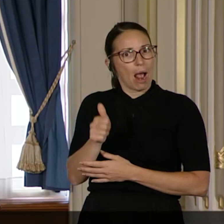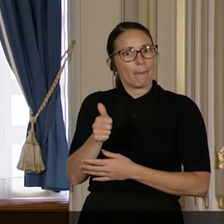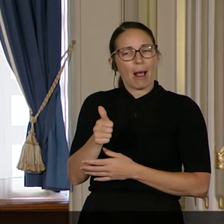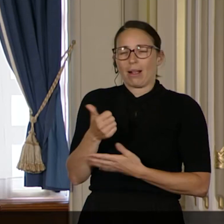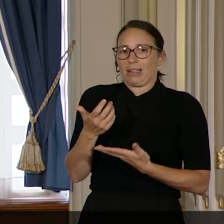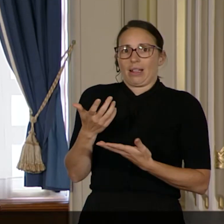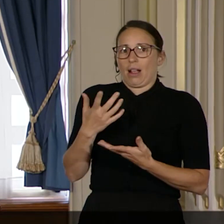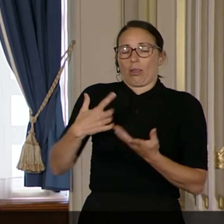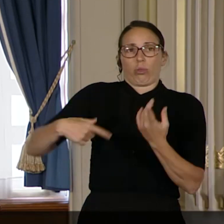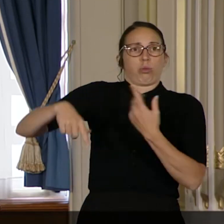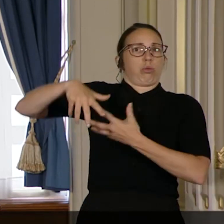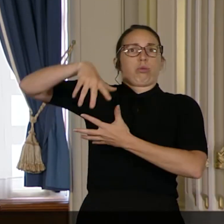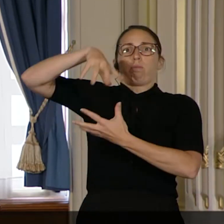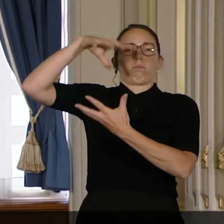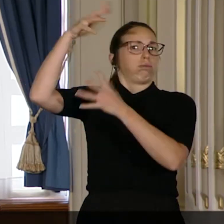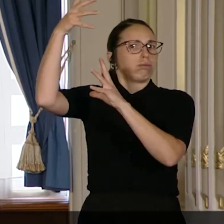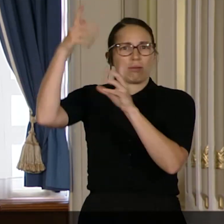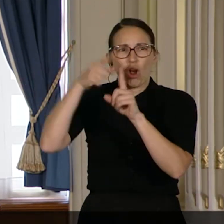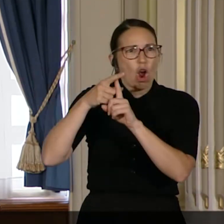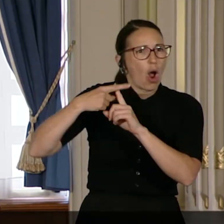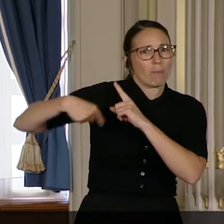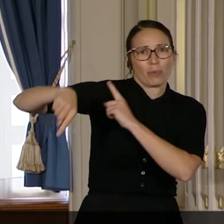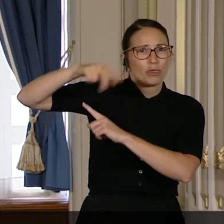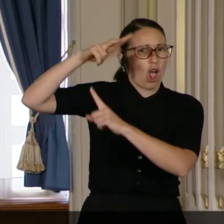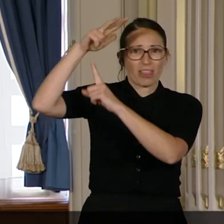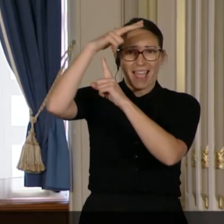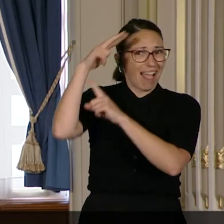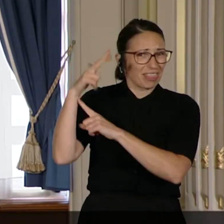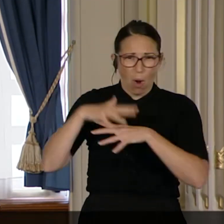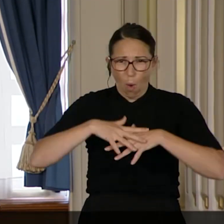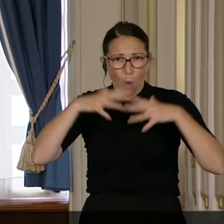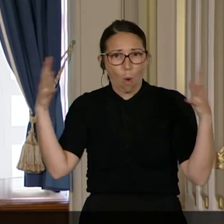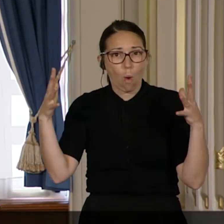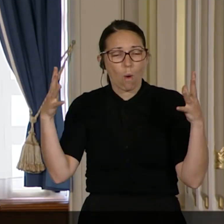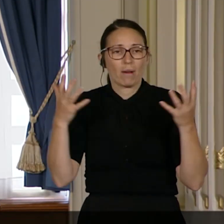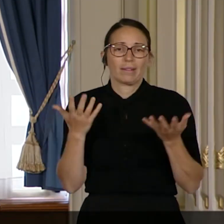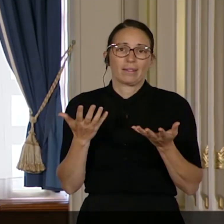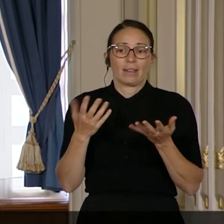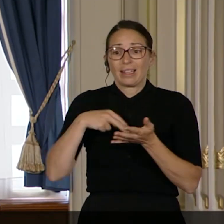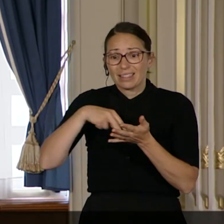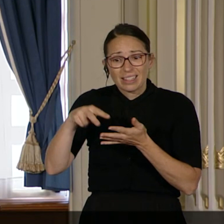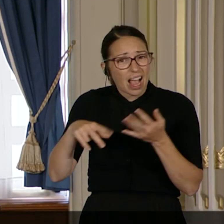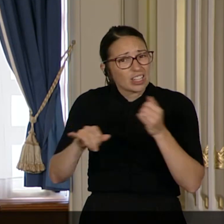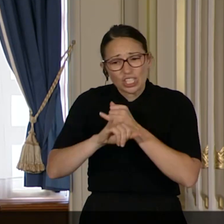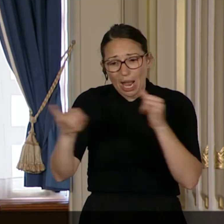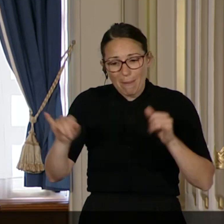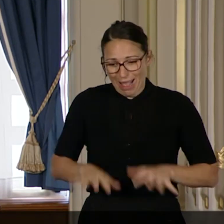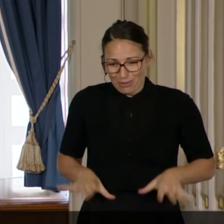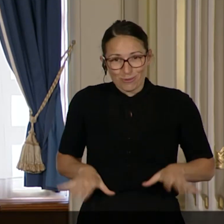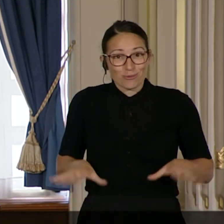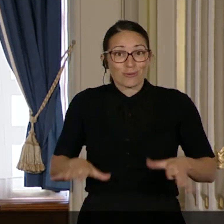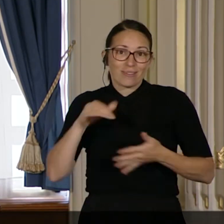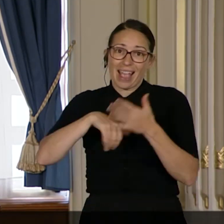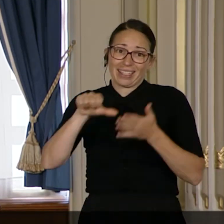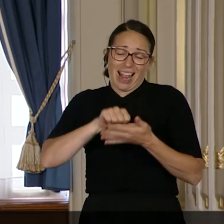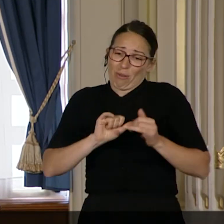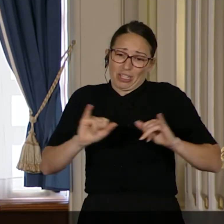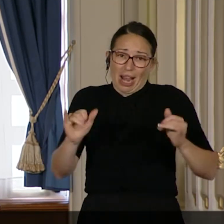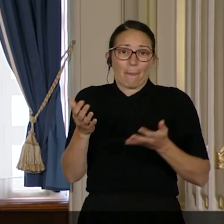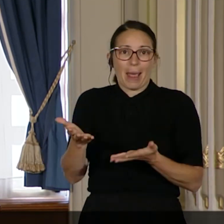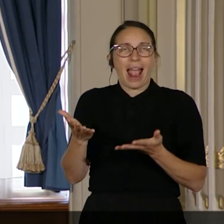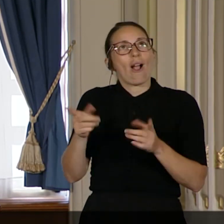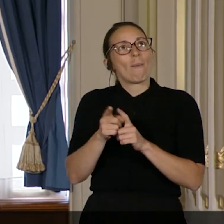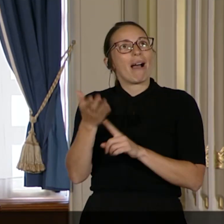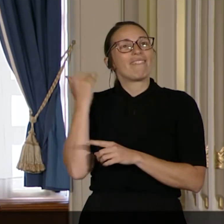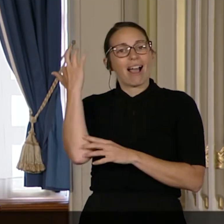ce n'est plus un tourbillon, c'est une grosse tournade. Non seulement elle ne dansera jamais en tout-dessus dans notre salon, comme